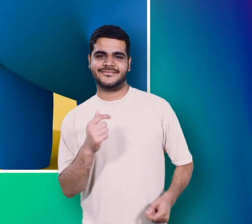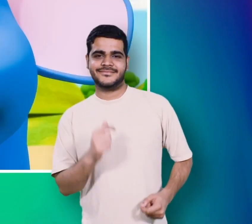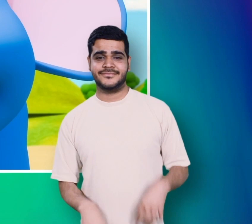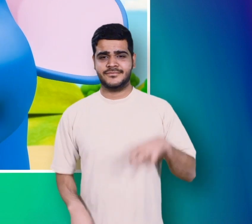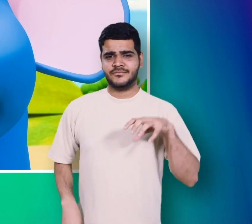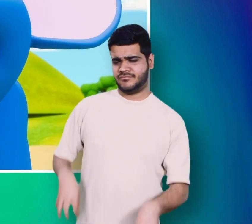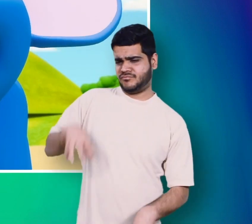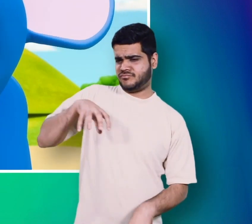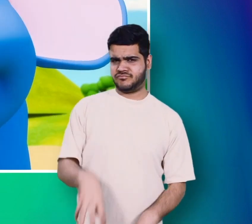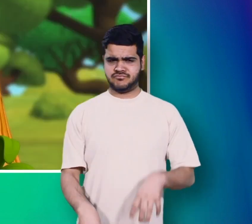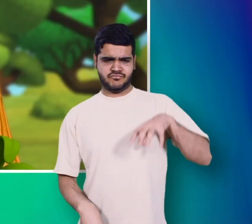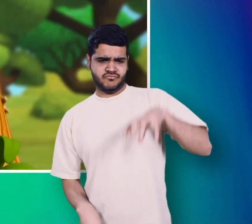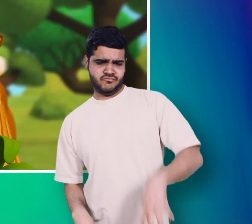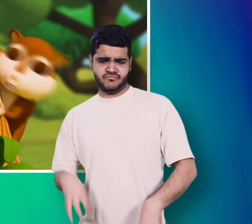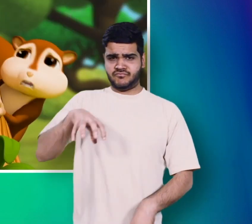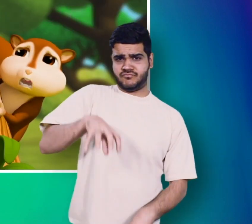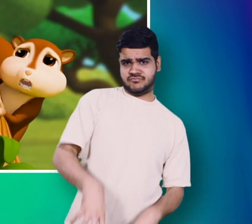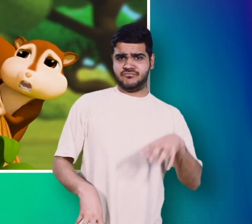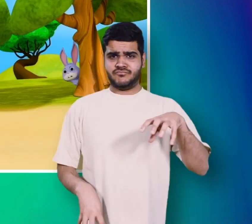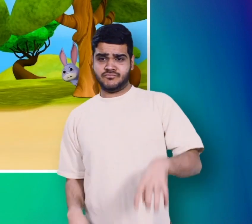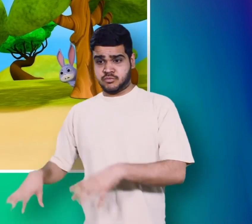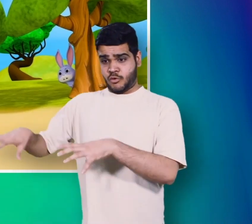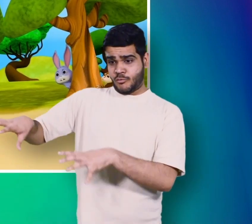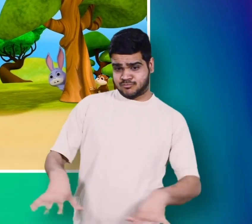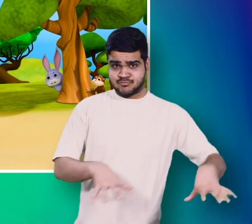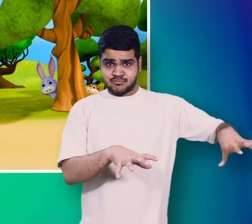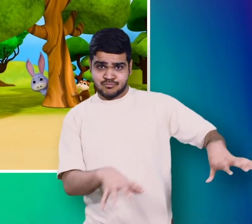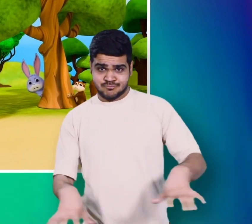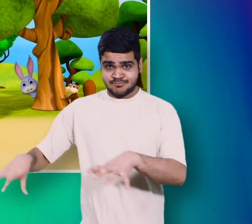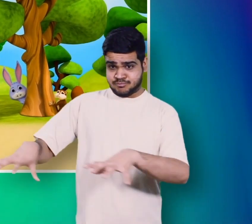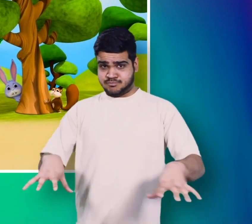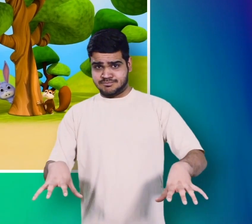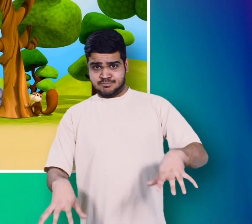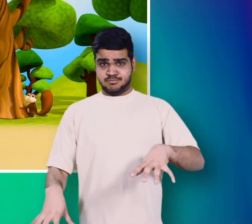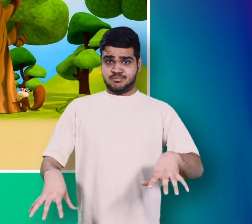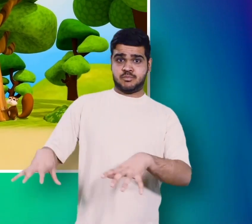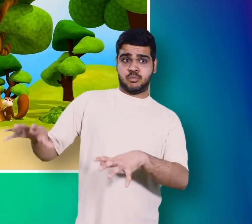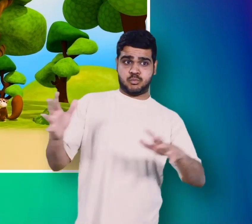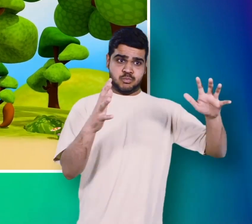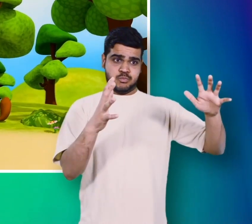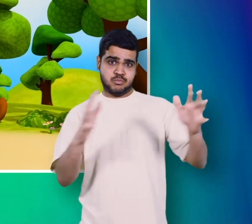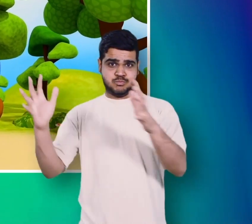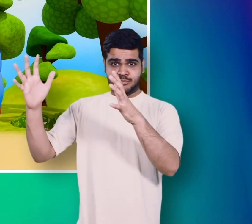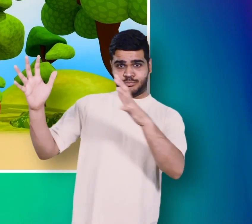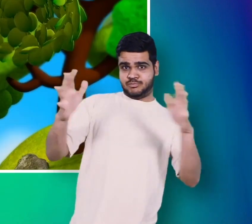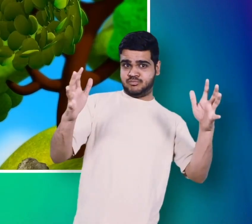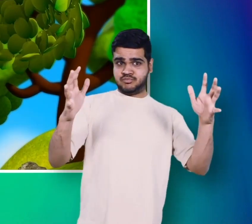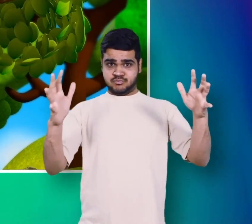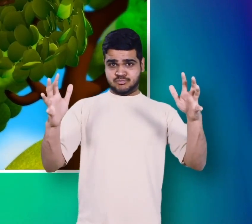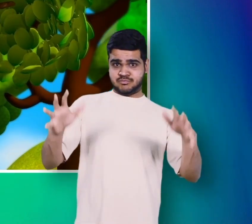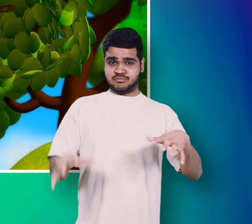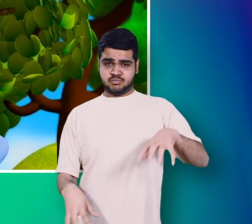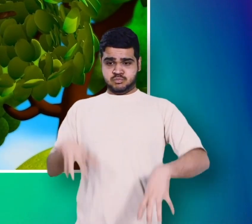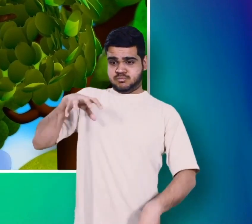धम धमक धमक